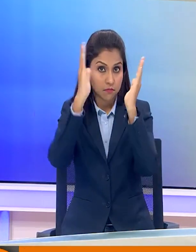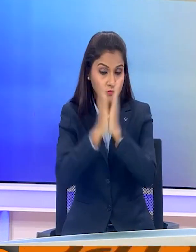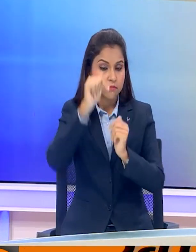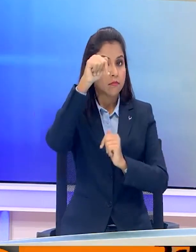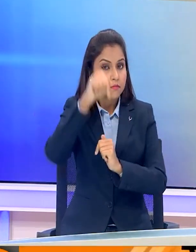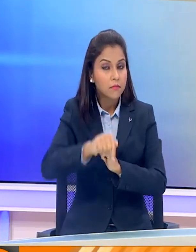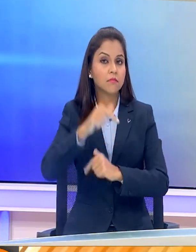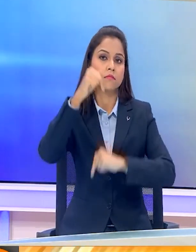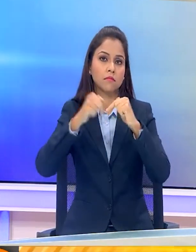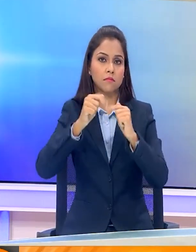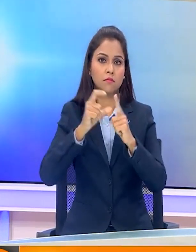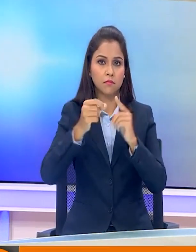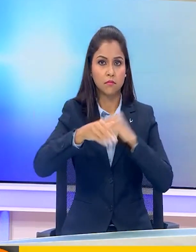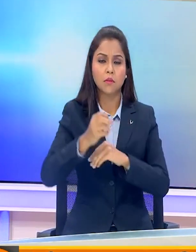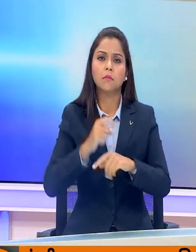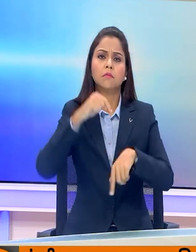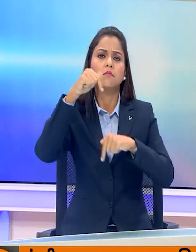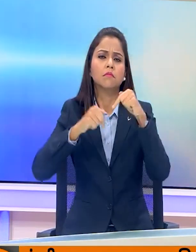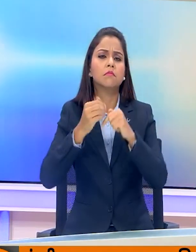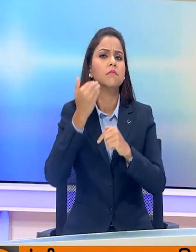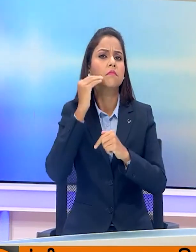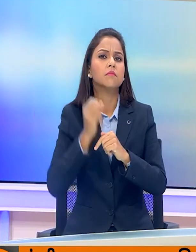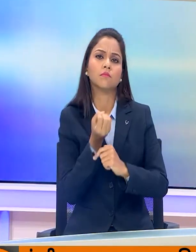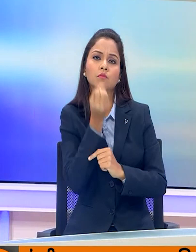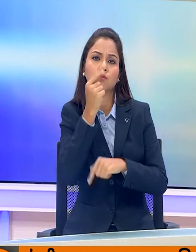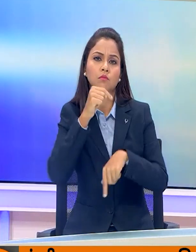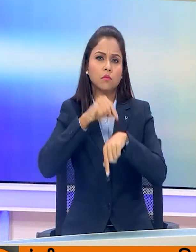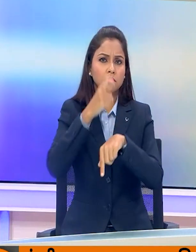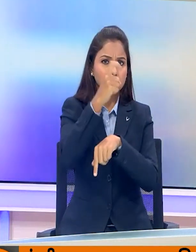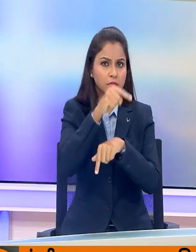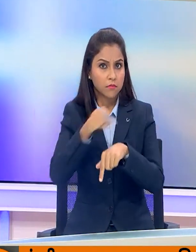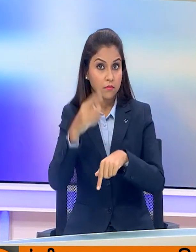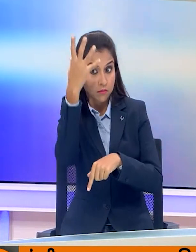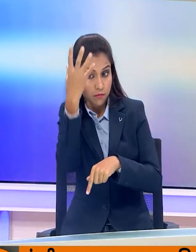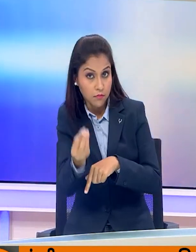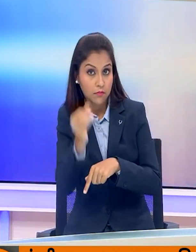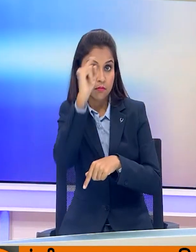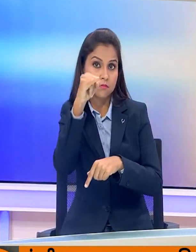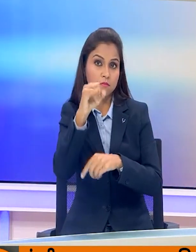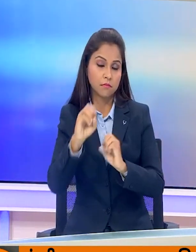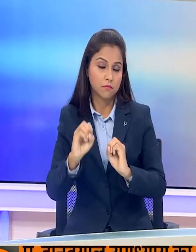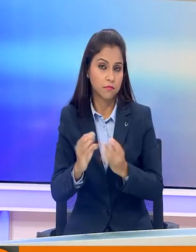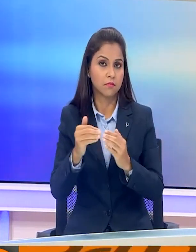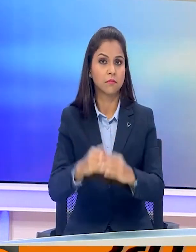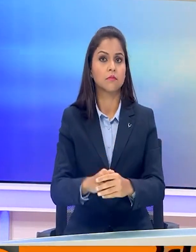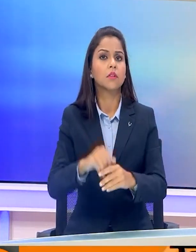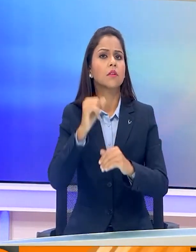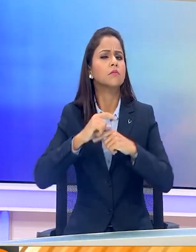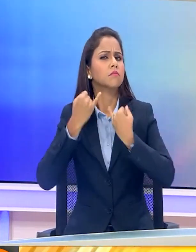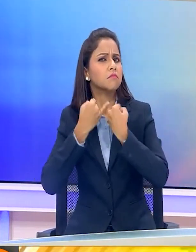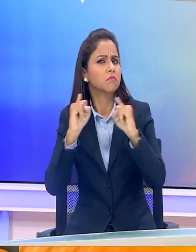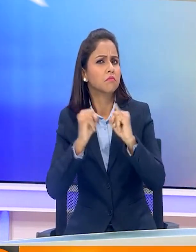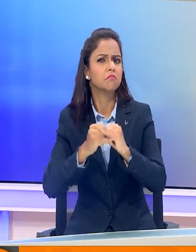आज मतदान होगा मतदान सुबा 7 बजे से शाम 6 बजे तक चलेगा सुतंत्र